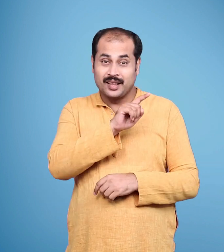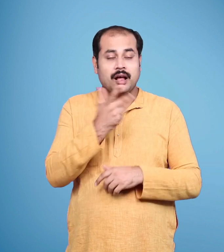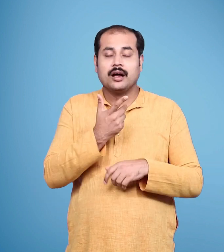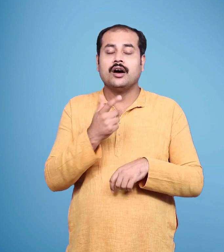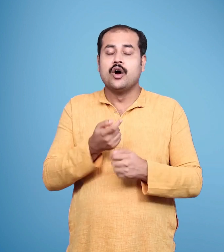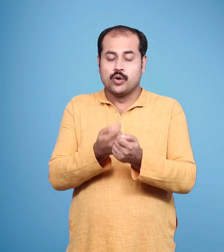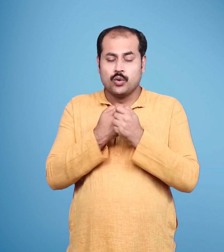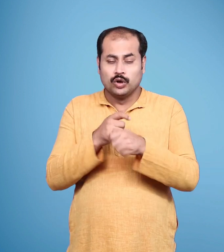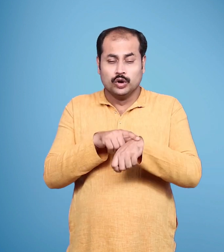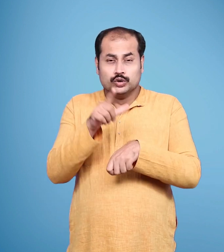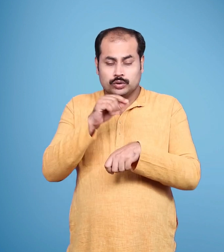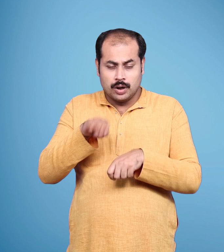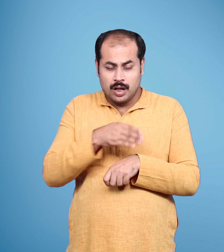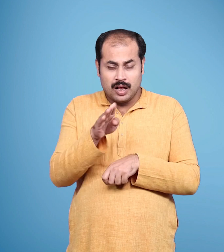गुर्षवारों ने छोड़ा रास्ता चुना था